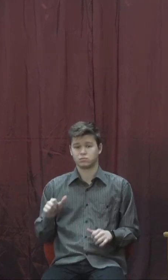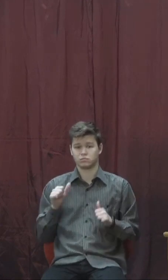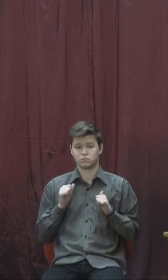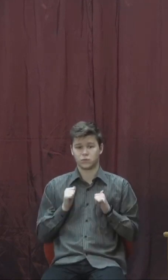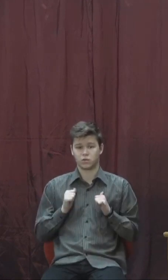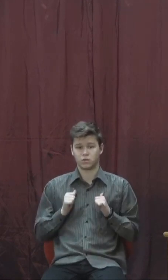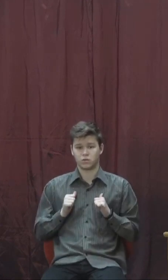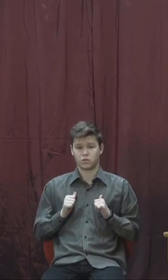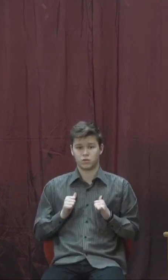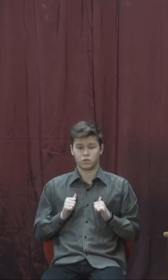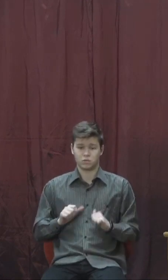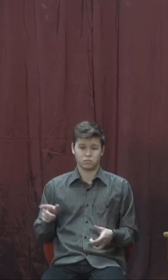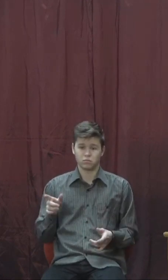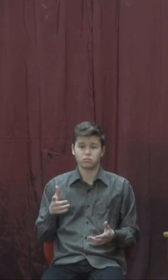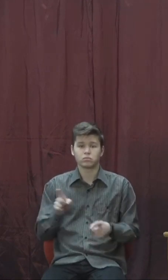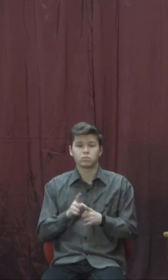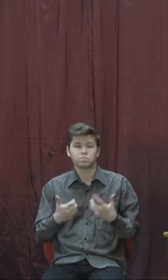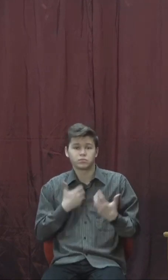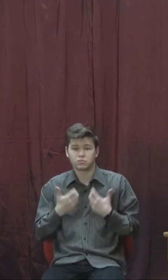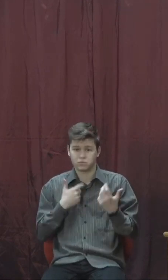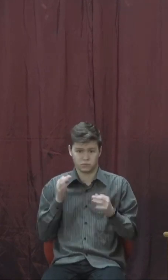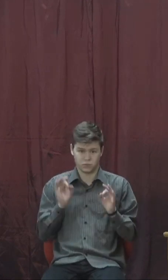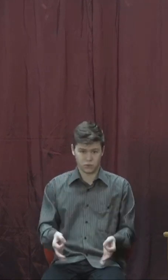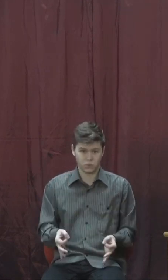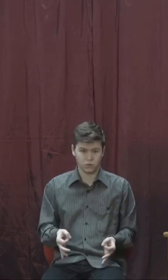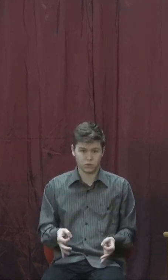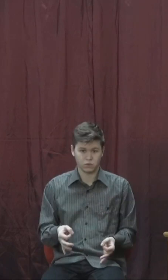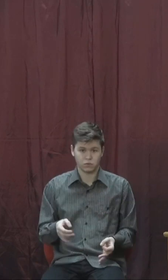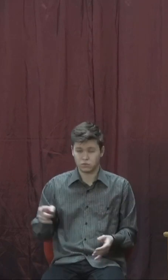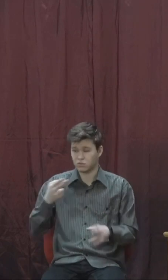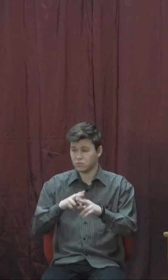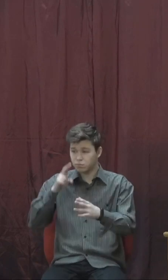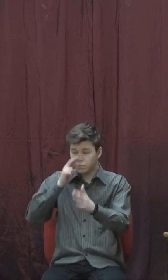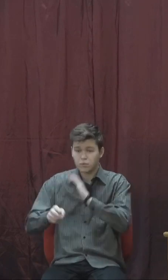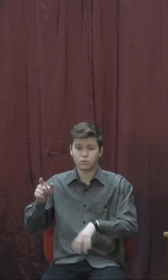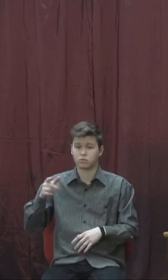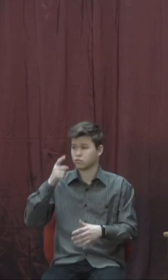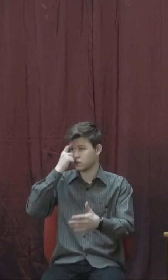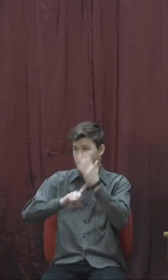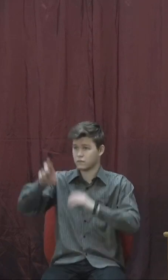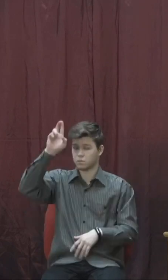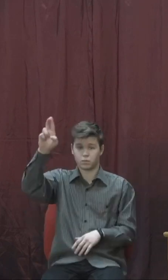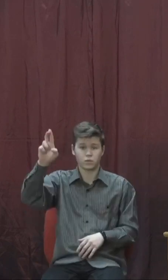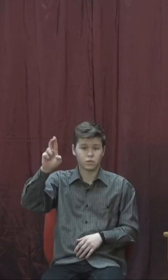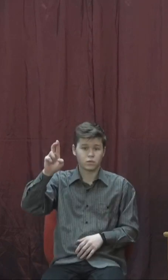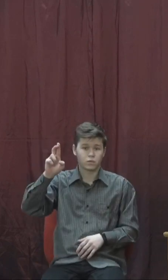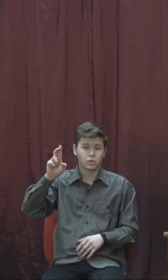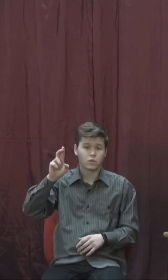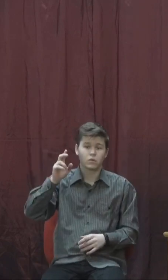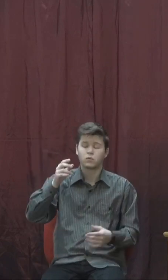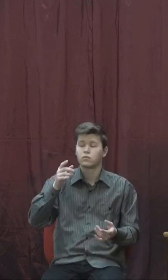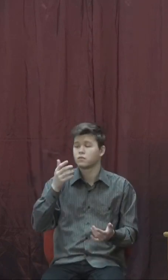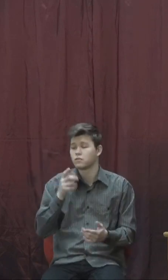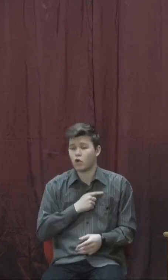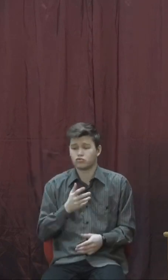Пророк Божий, який багато часу назад покладав надію на Бога, виявляв такі великі амбіції, бажання